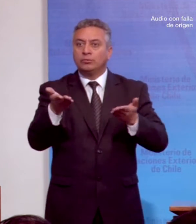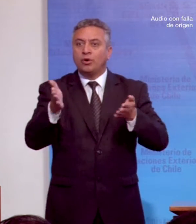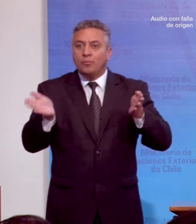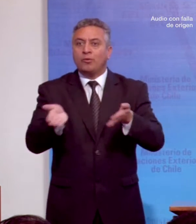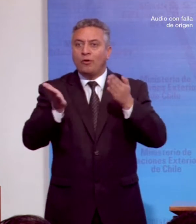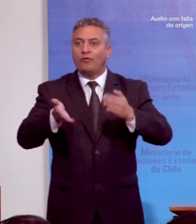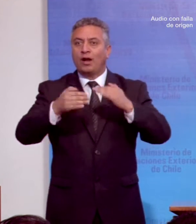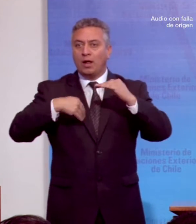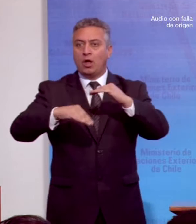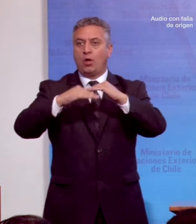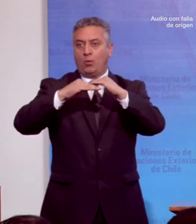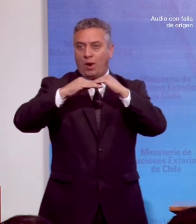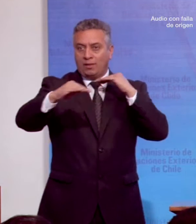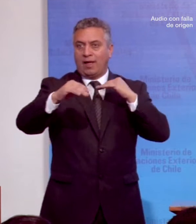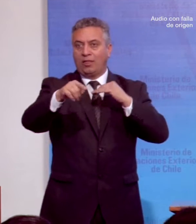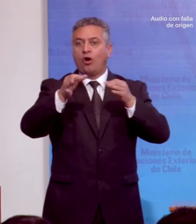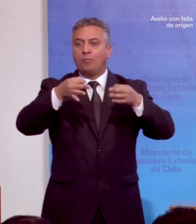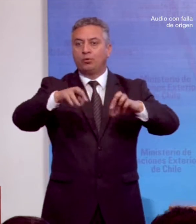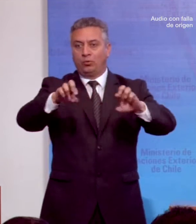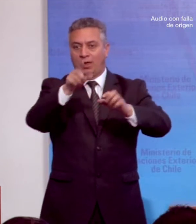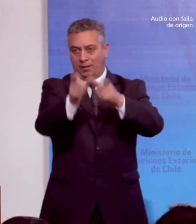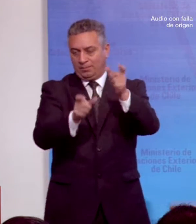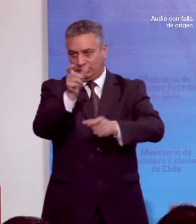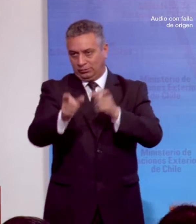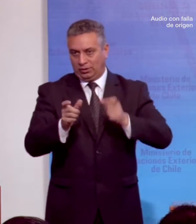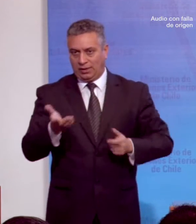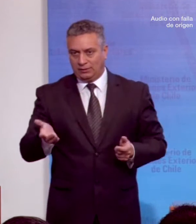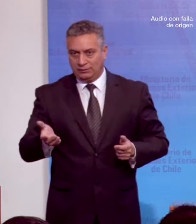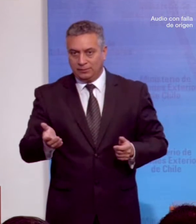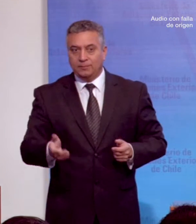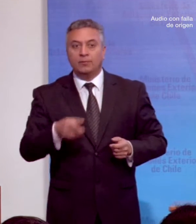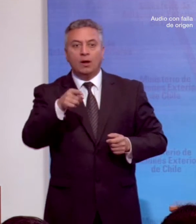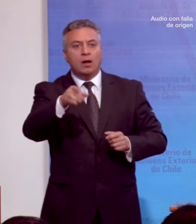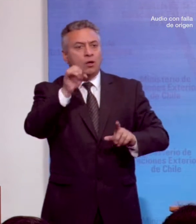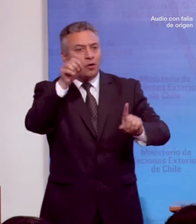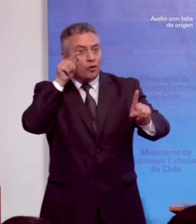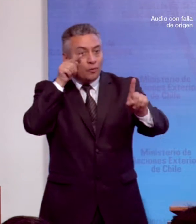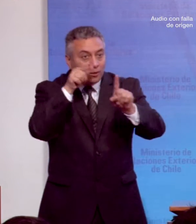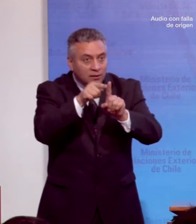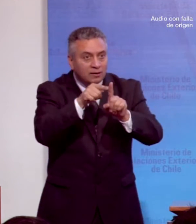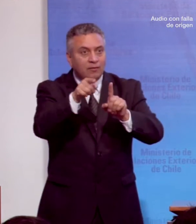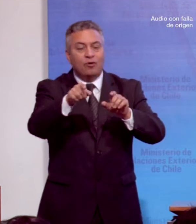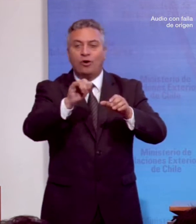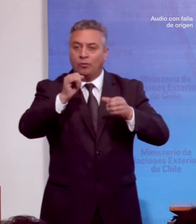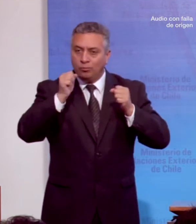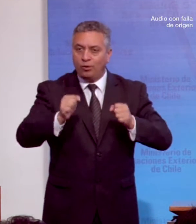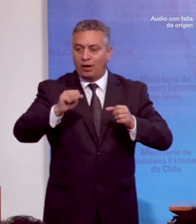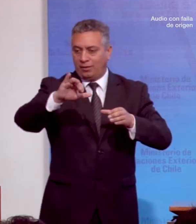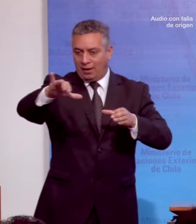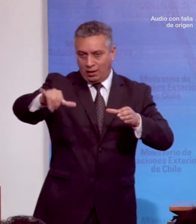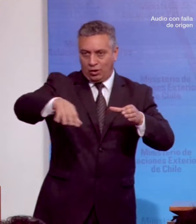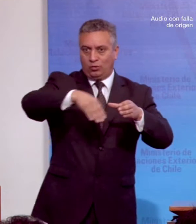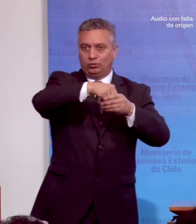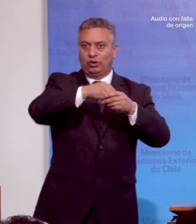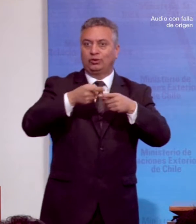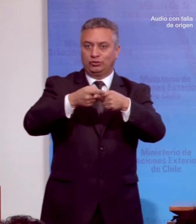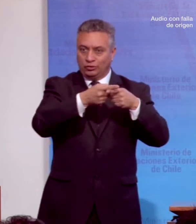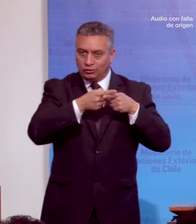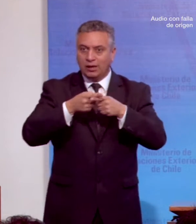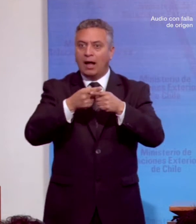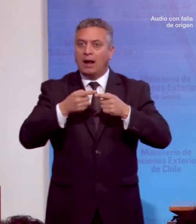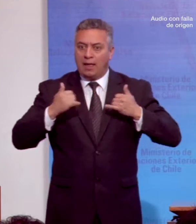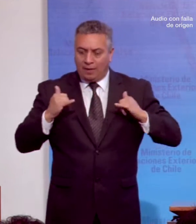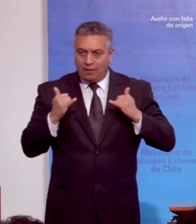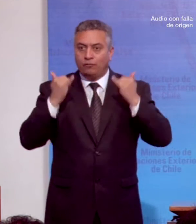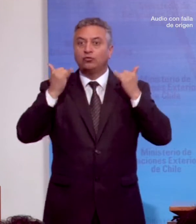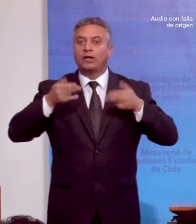de oportunidades de las personas en situación de discapacidad, con el fin de obtener una inclusión social, contribuyendo al pleno disfrute de